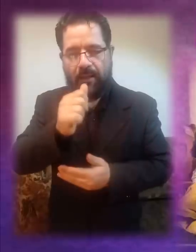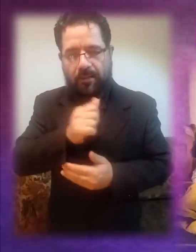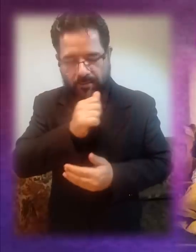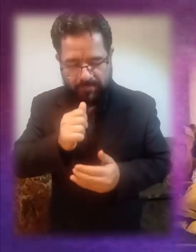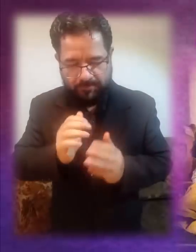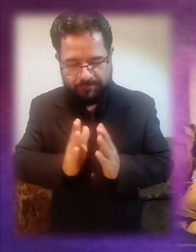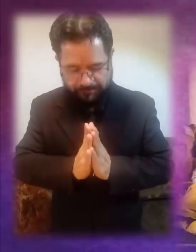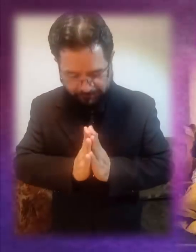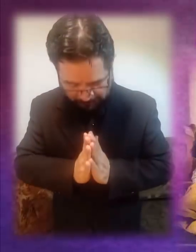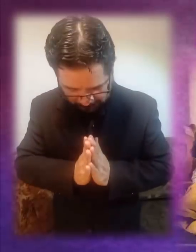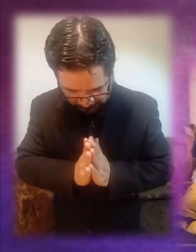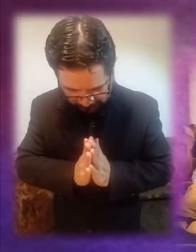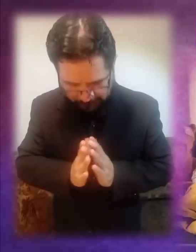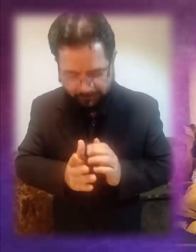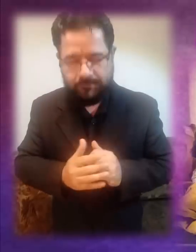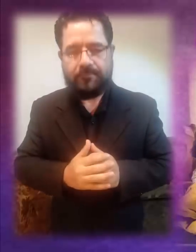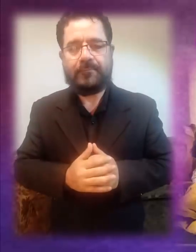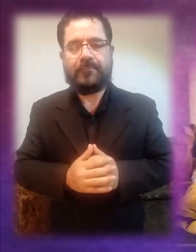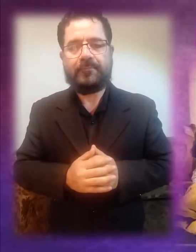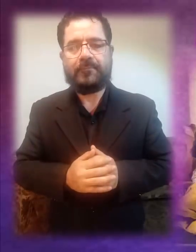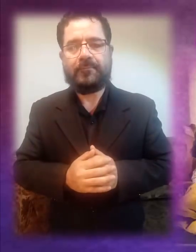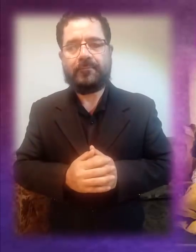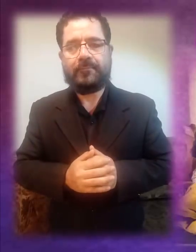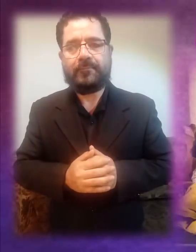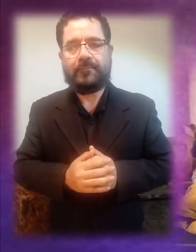y del Hijo y del Espíritu Santo.